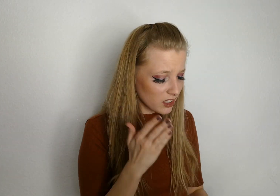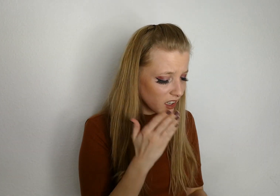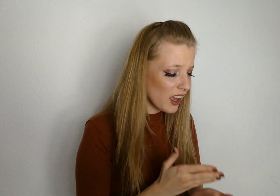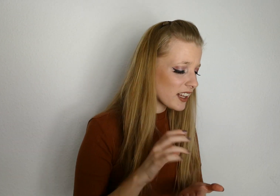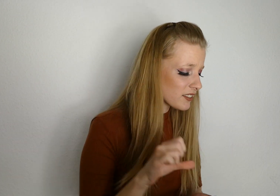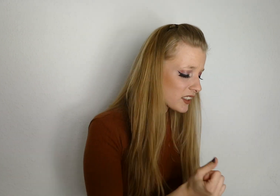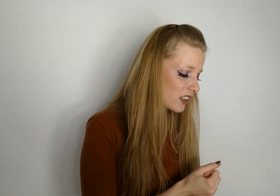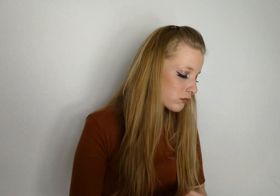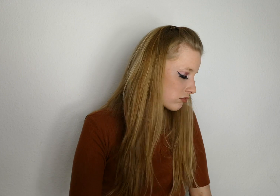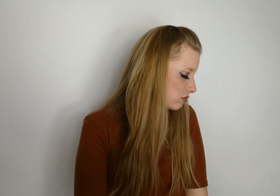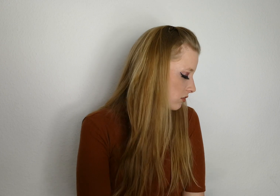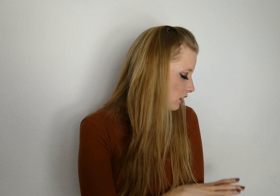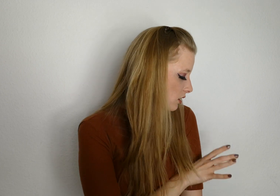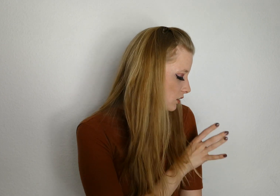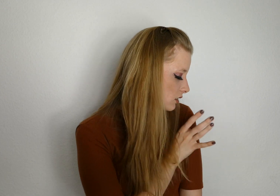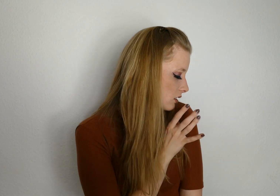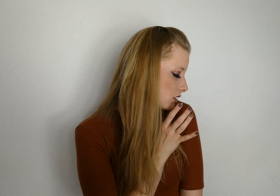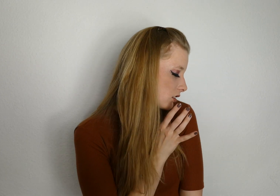Endlich wieder Gänsehaut ich Begge Je situations